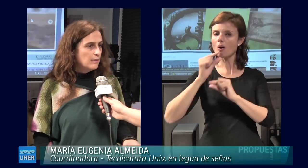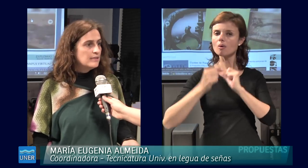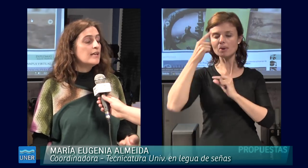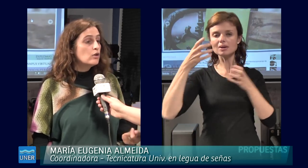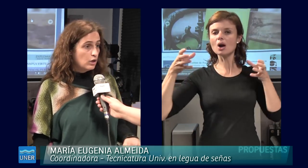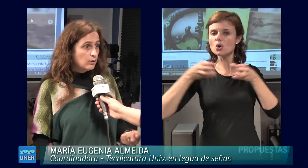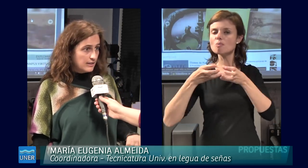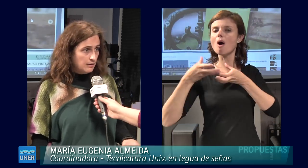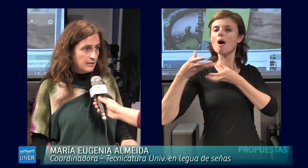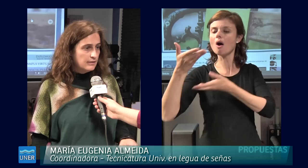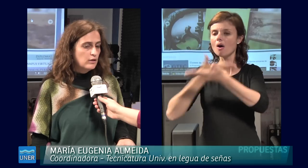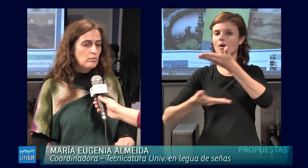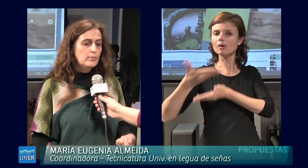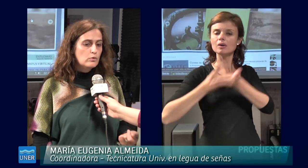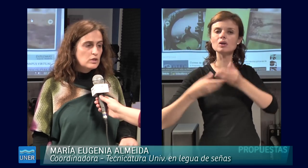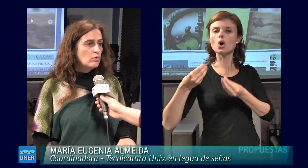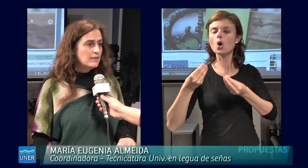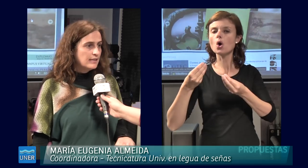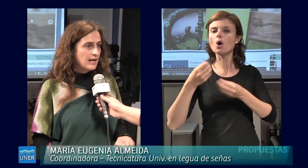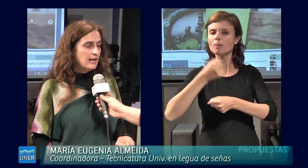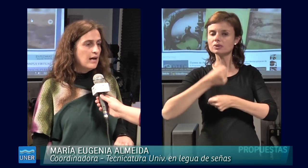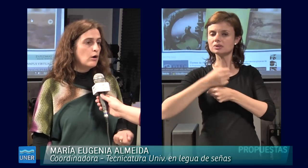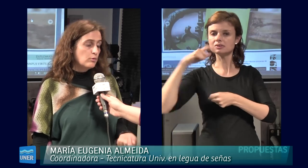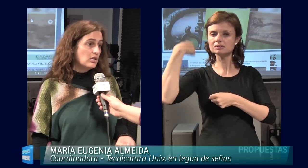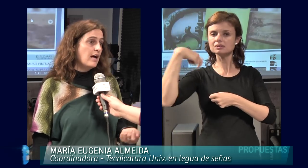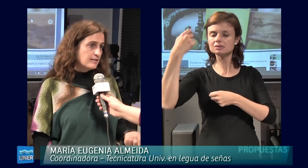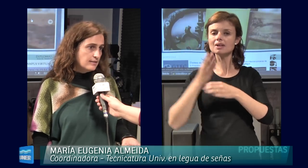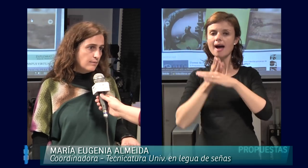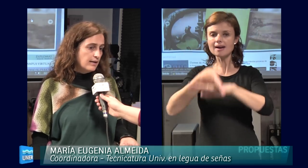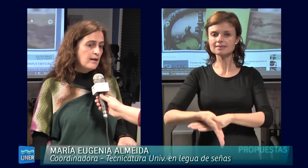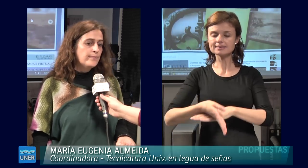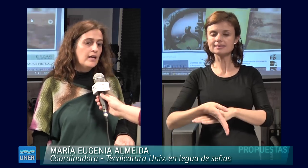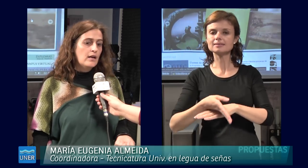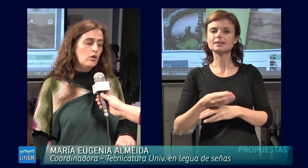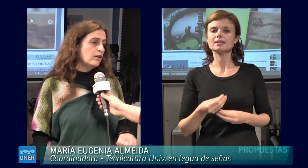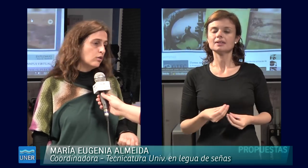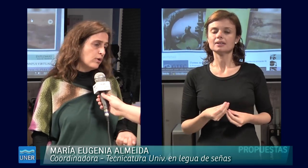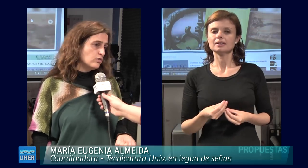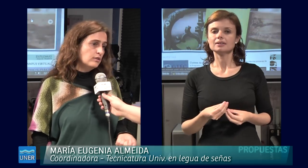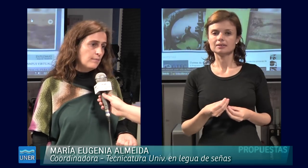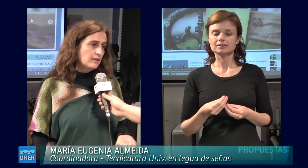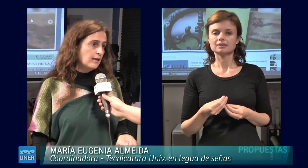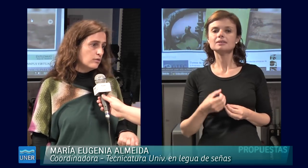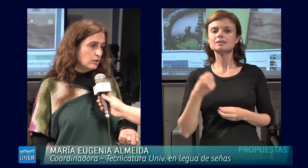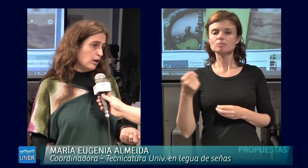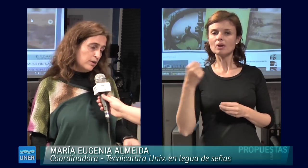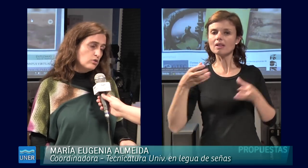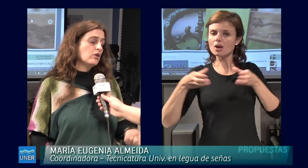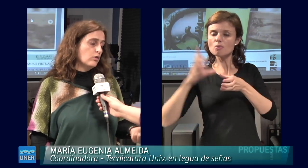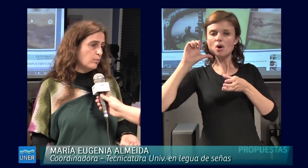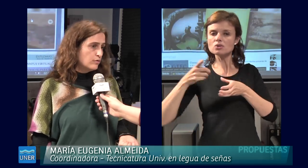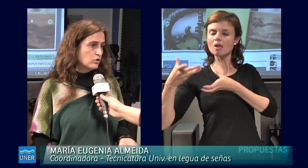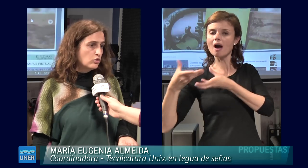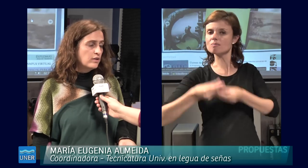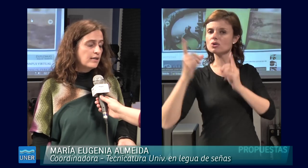colectivamente y colaborativamente cómo producimos un material audiovisual accesible con la incorporación también de la comunidad